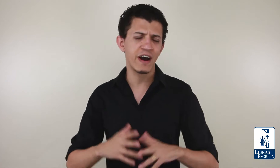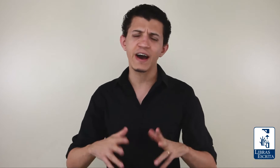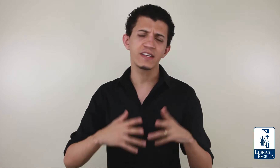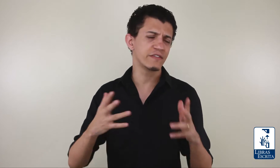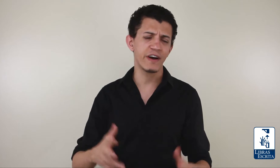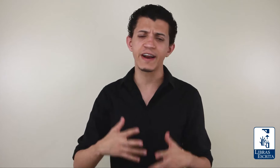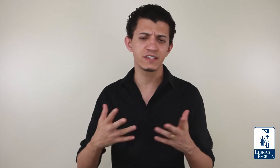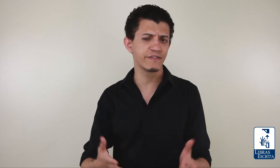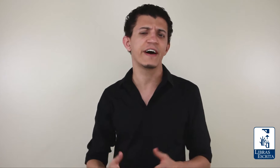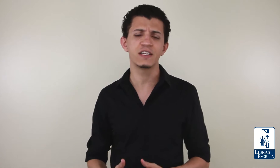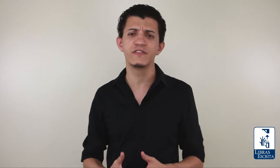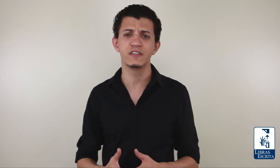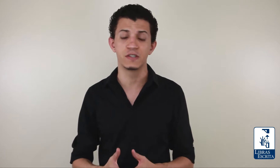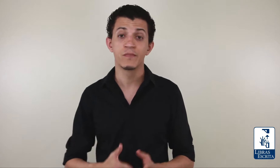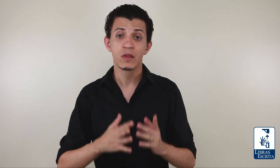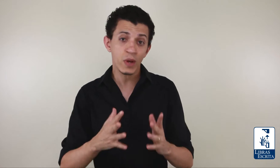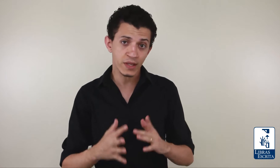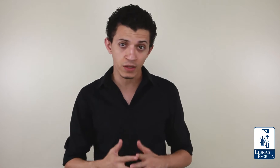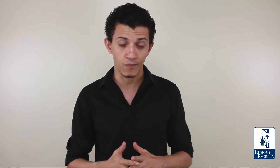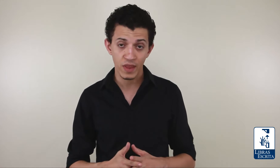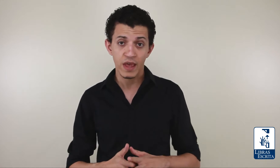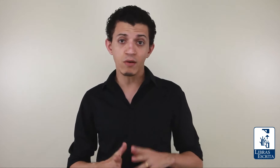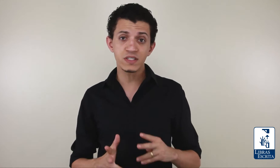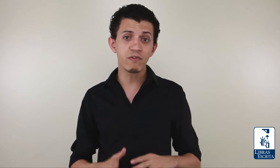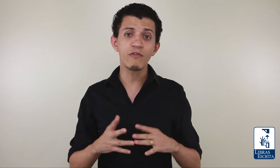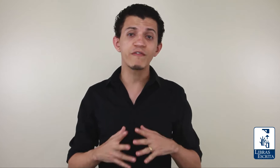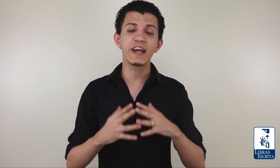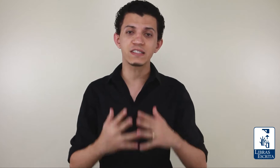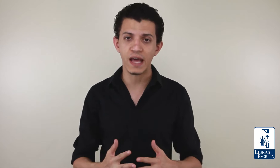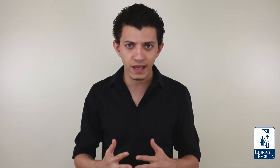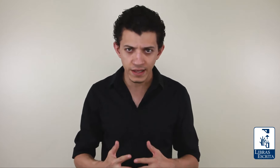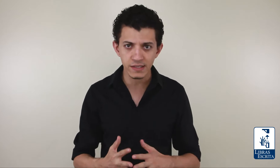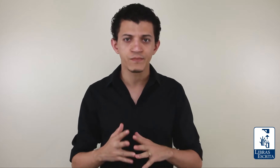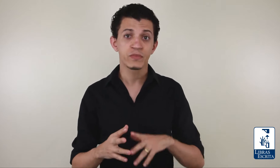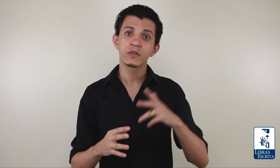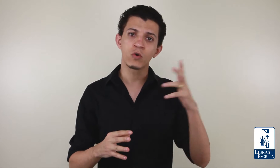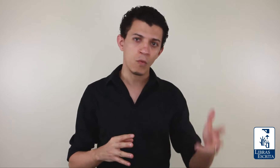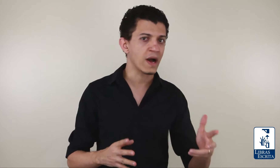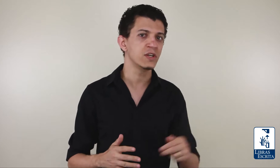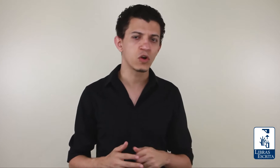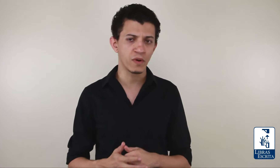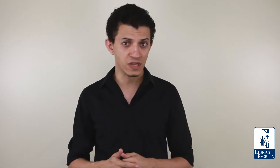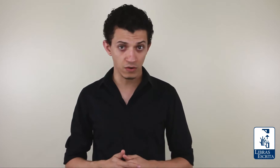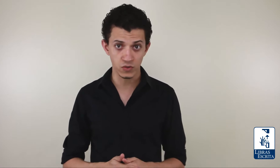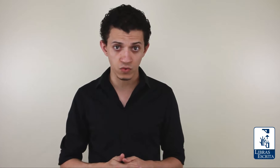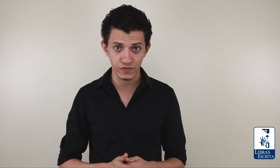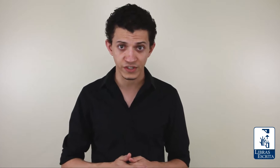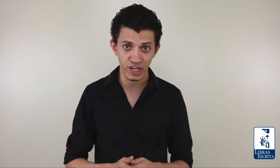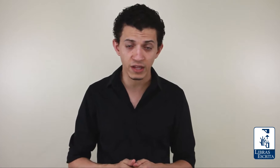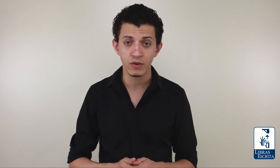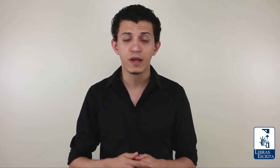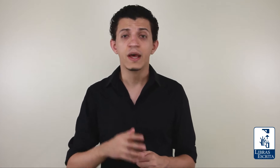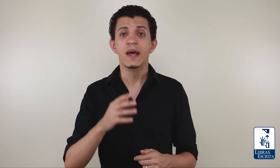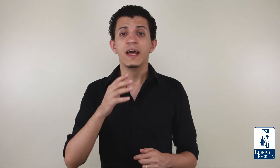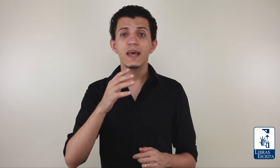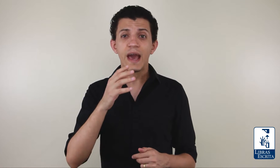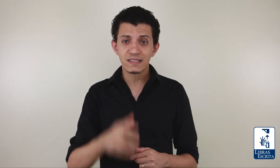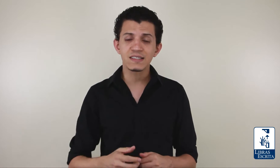várias e várias e várias vezes. No entanto, eu desenvolvi várias técnicas que eu compartilho com meus alunos do curso fechado e essas